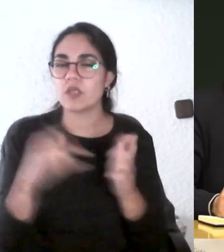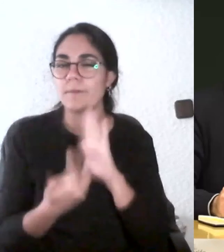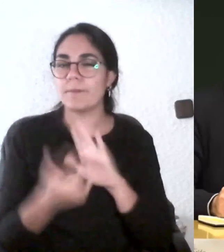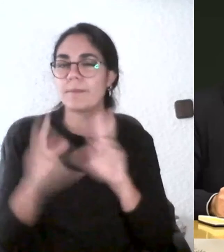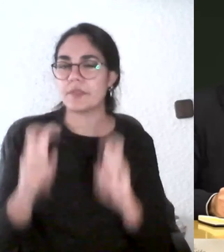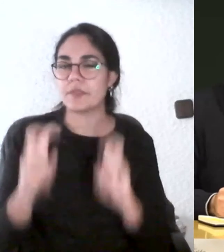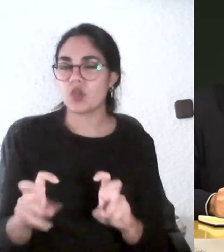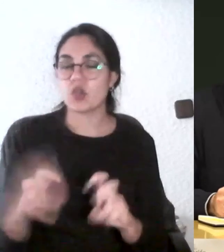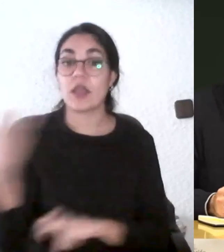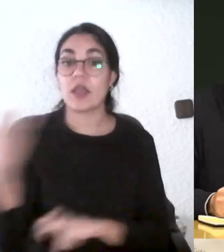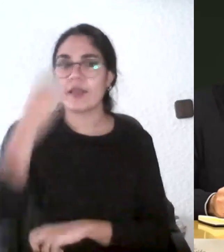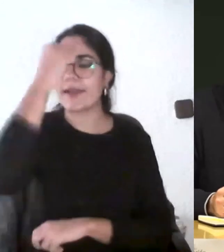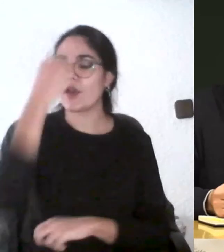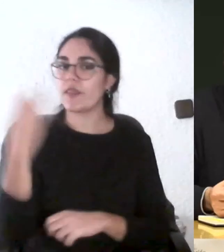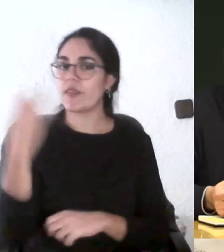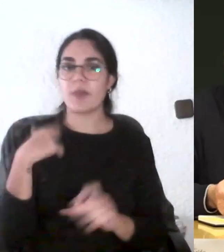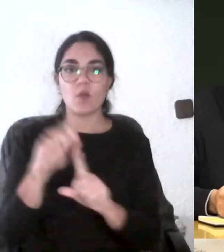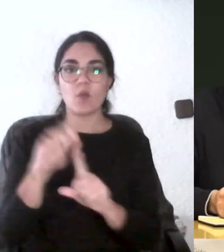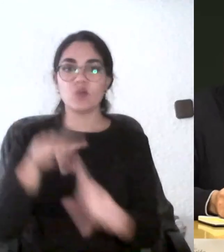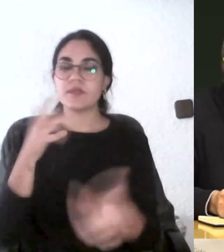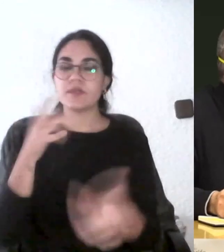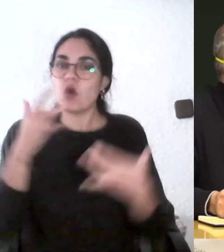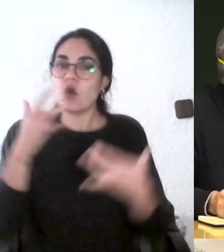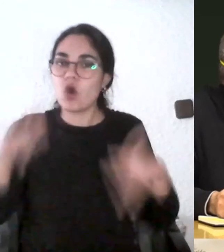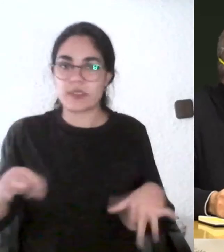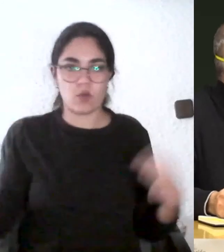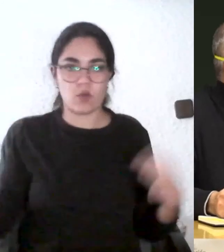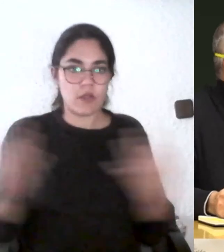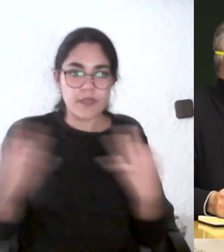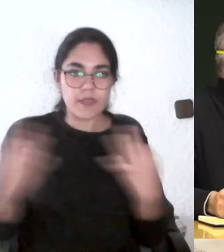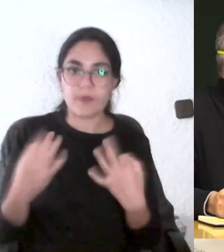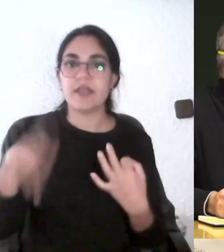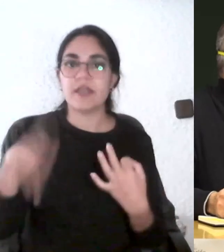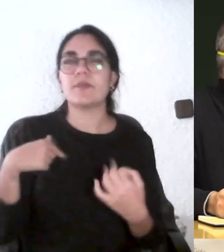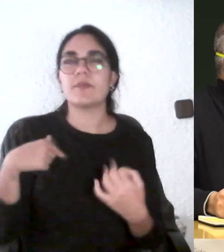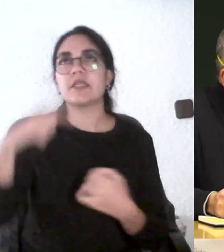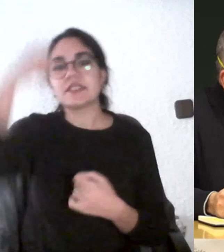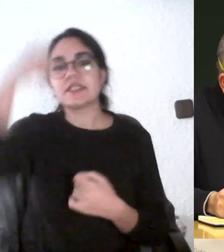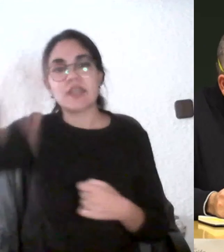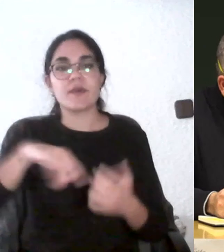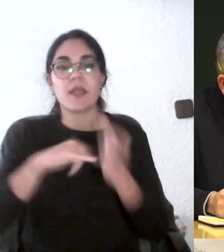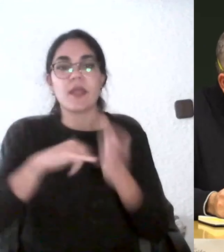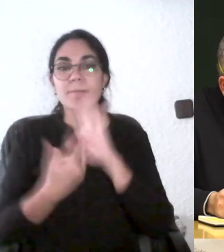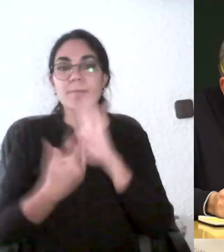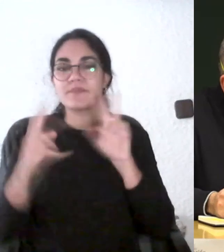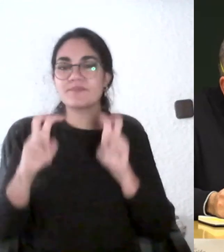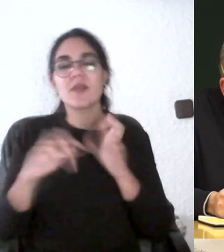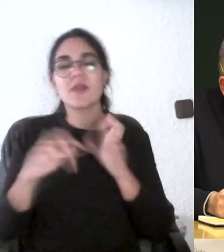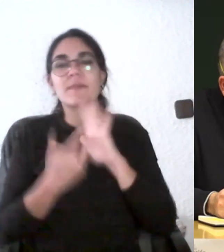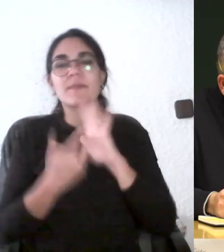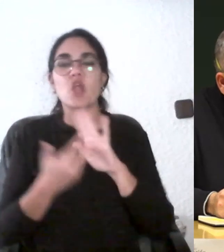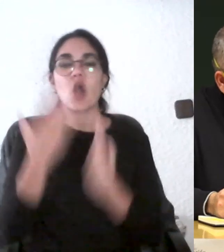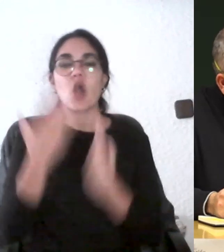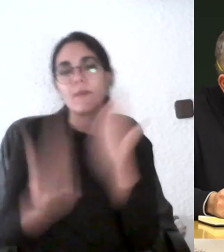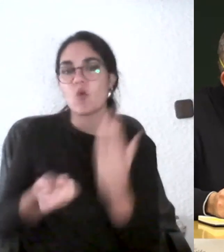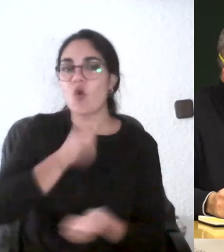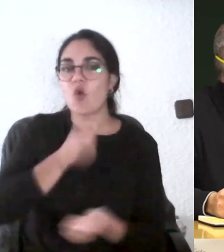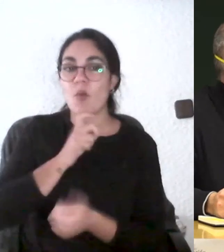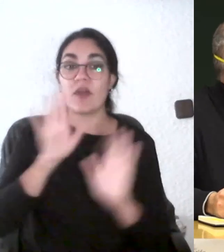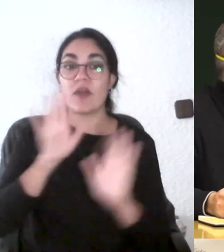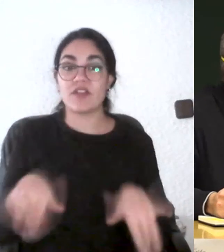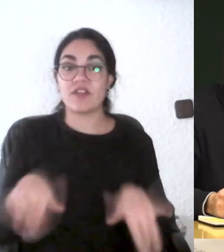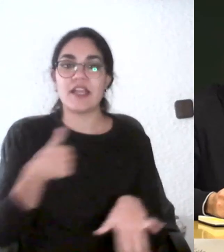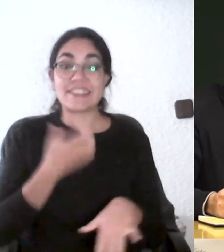objetivar y hay que estandarizar el método de evaluación para que midamos lo mismo cuando